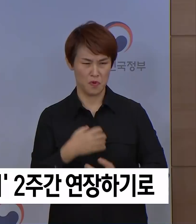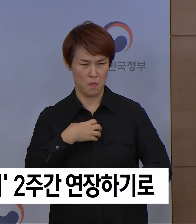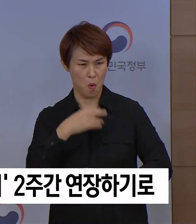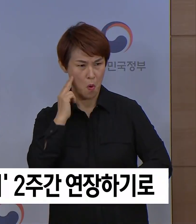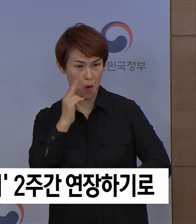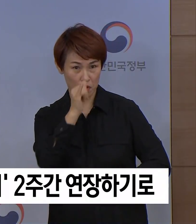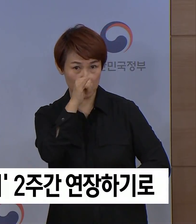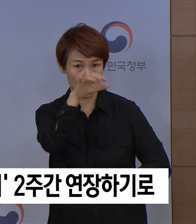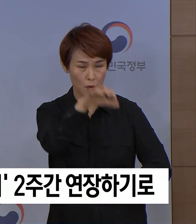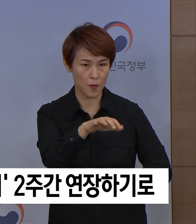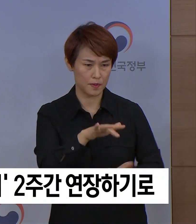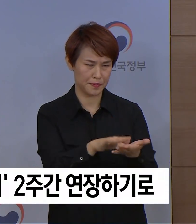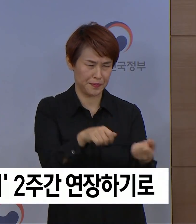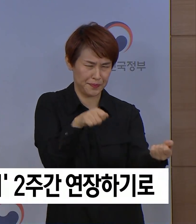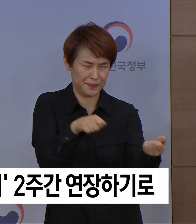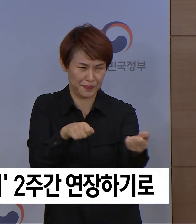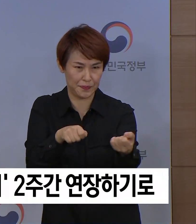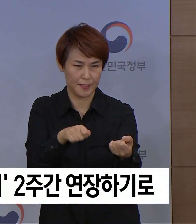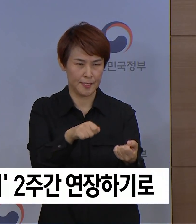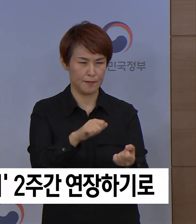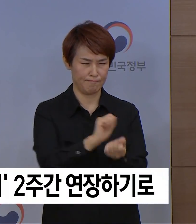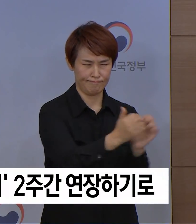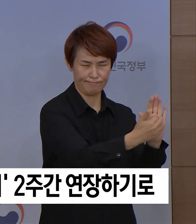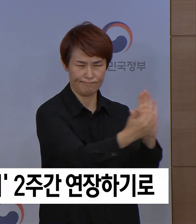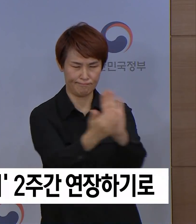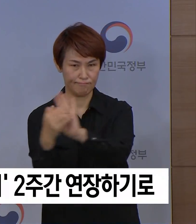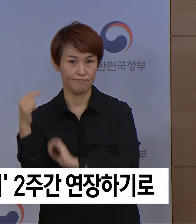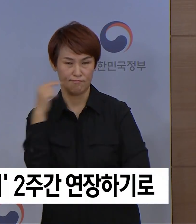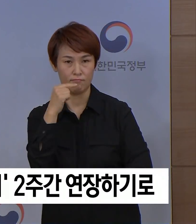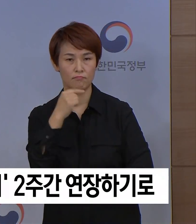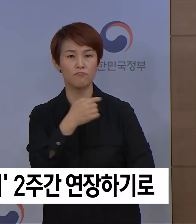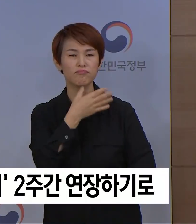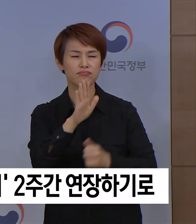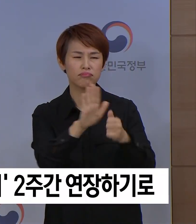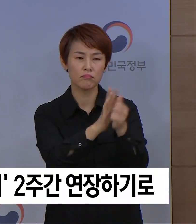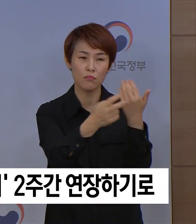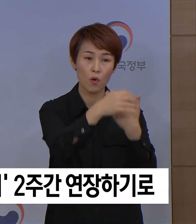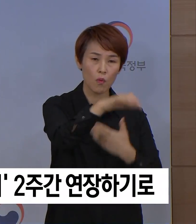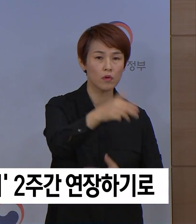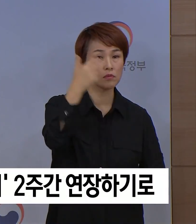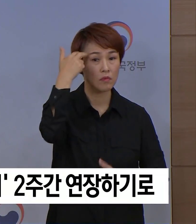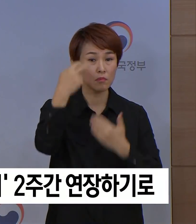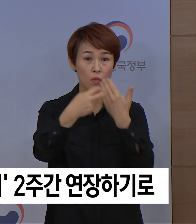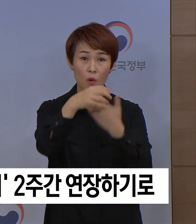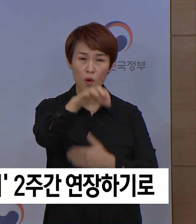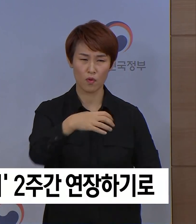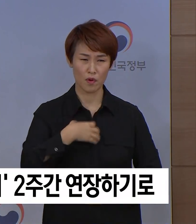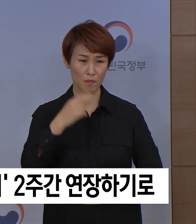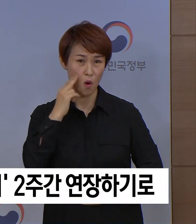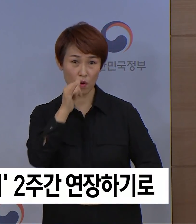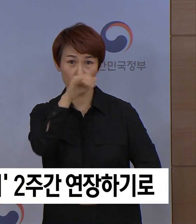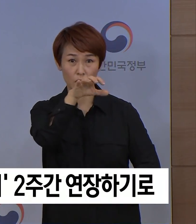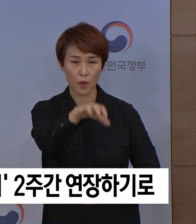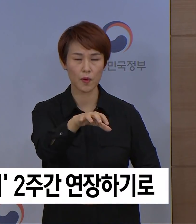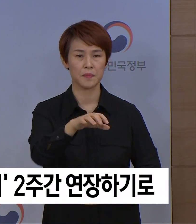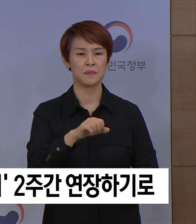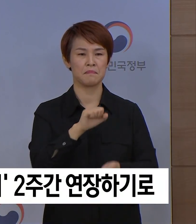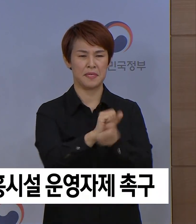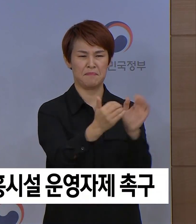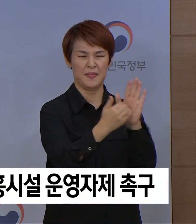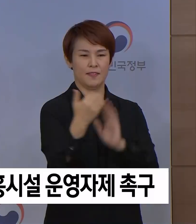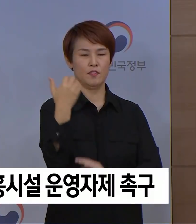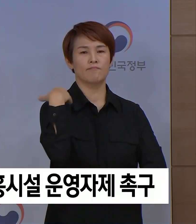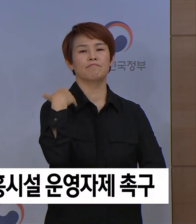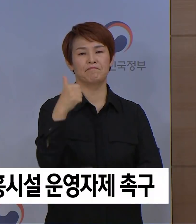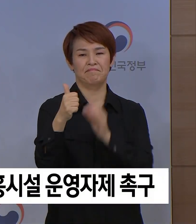대한 방역을 강화하겠습니다. 요양병원과 정신병원 등 고위험시설은 방역 책임자를 지정하여